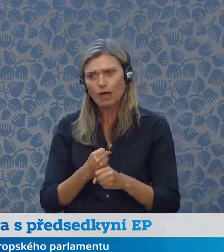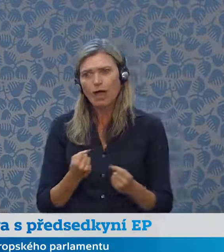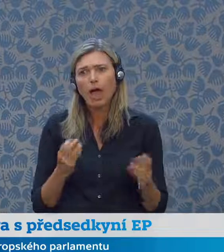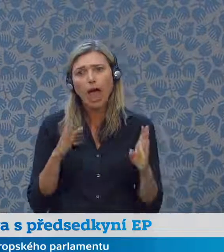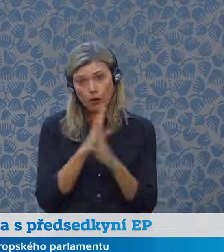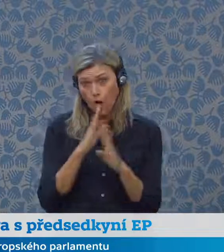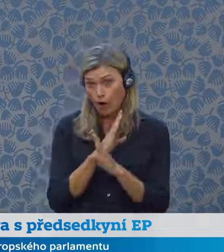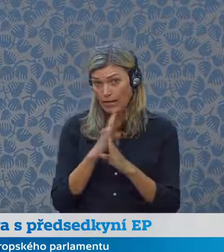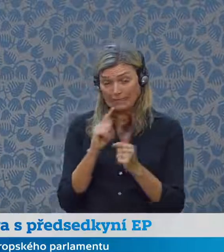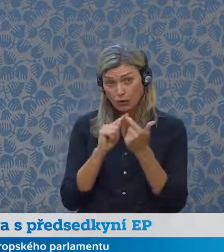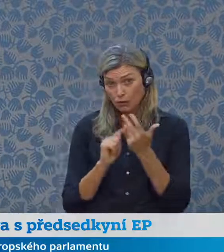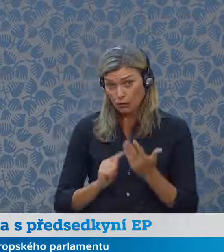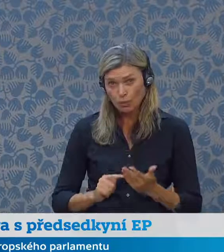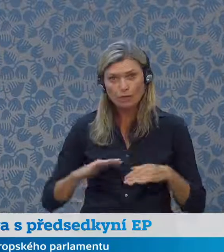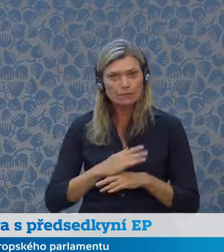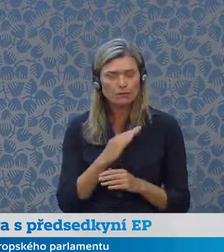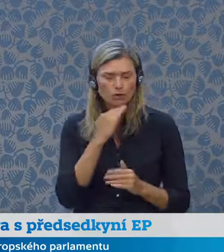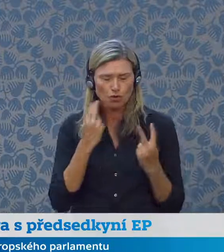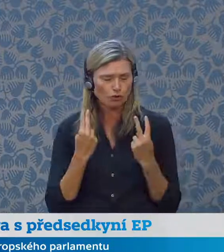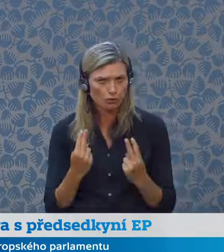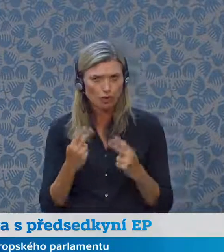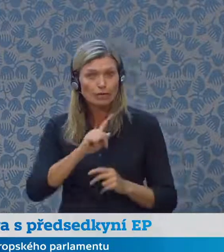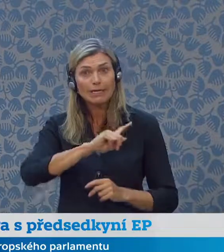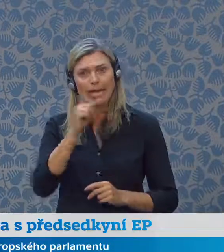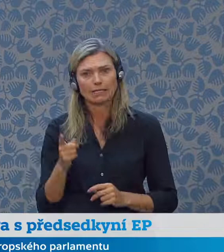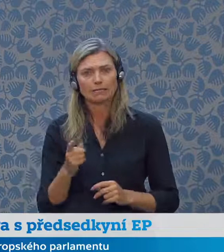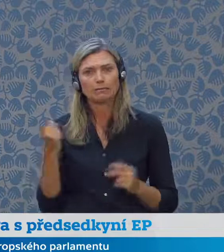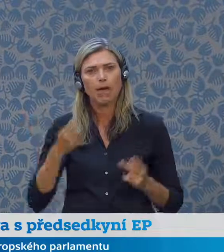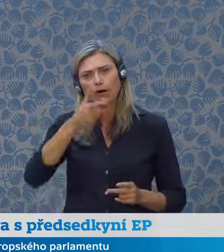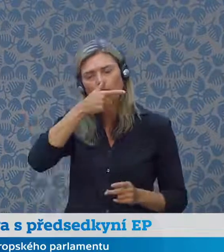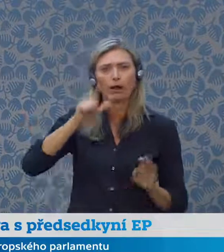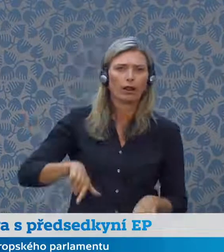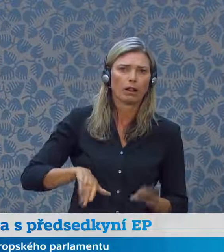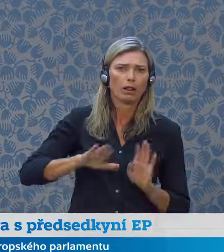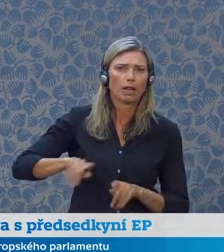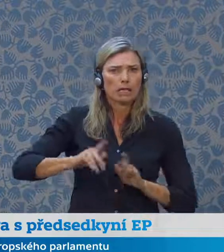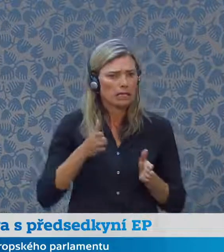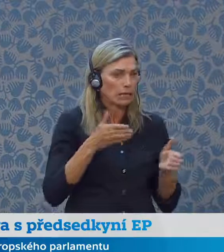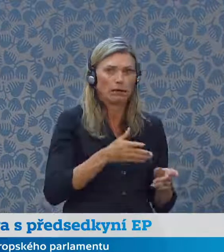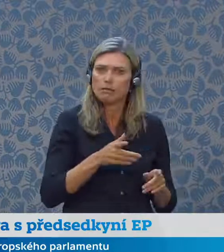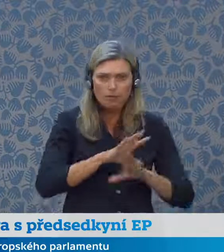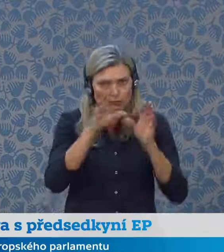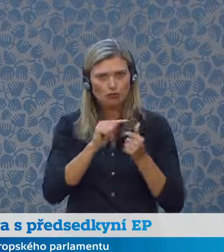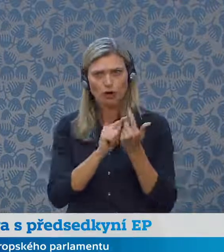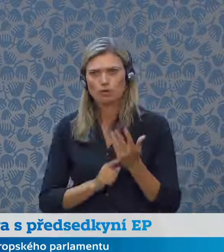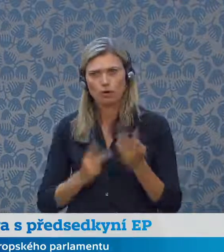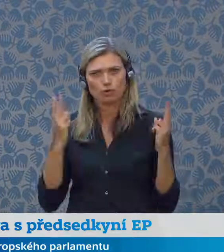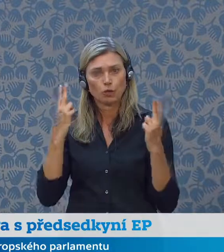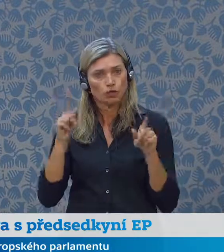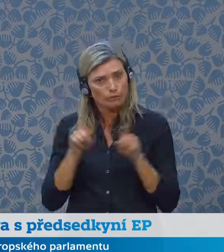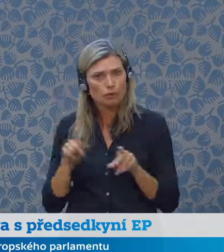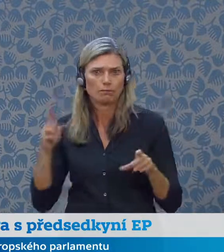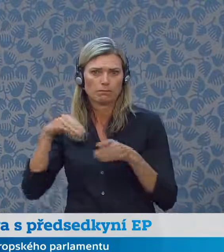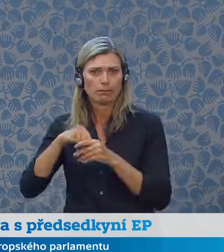naše klimatické ambice je velmi důležitý a nesmíme polevit v našem úsilí. Naše klimatické cíle